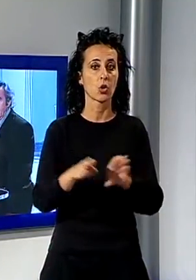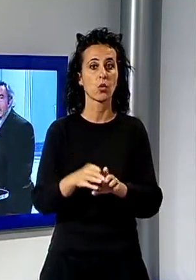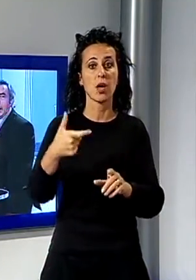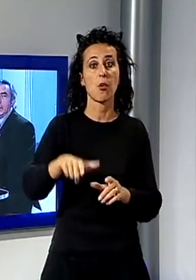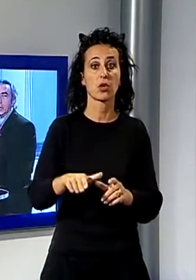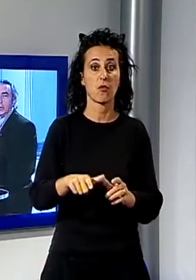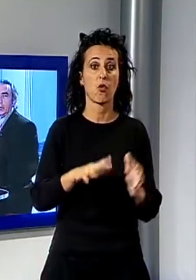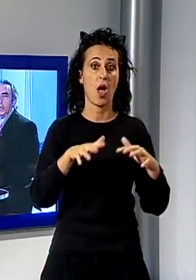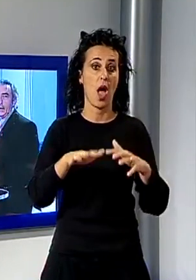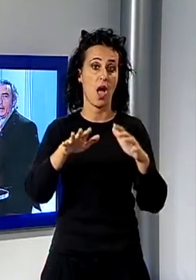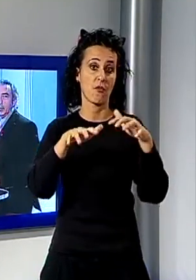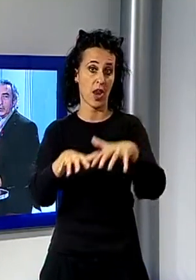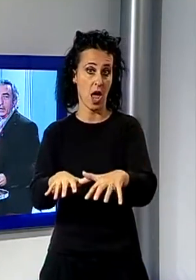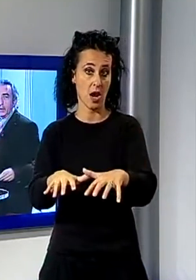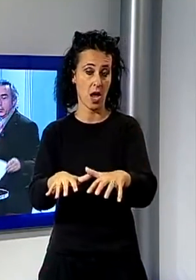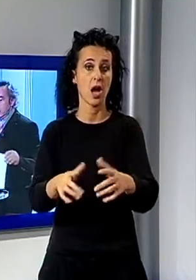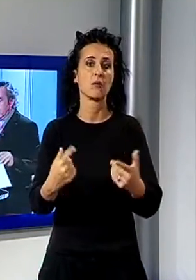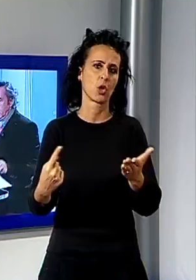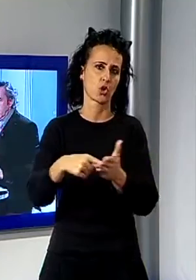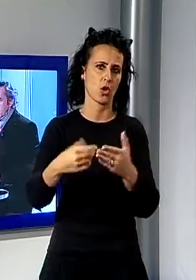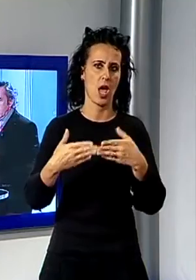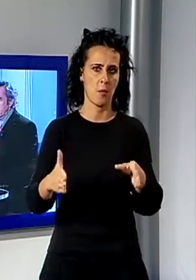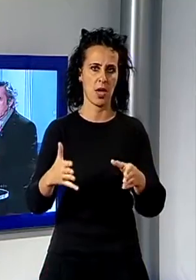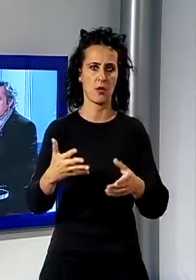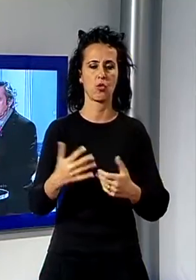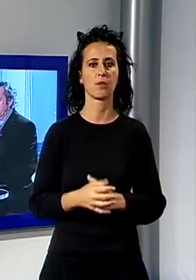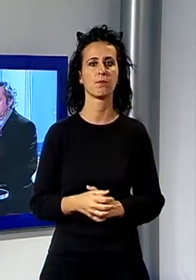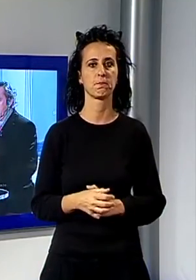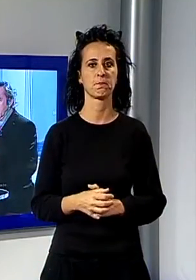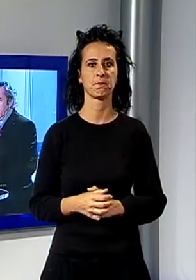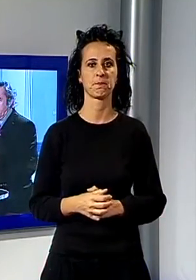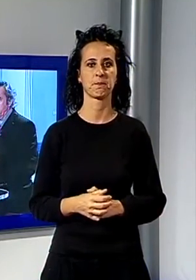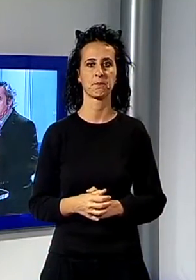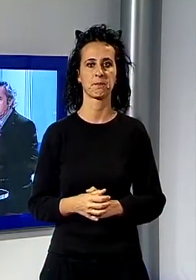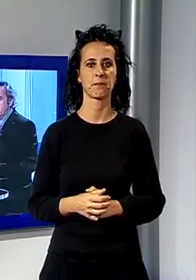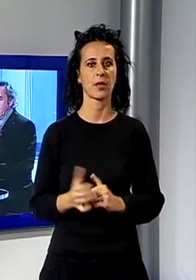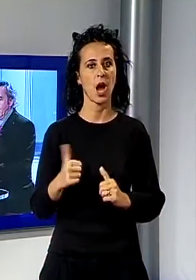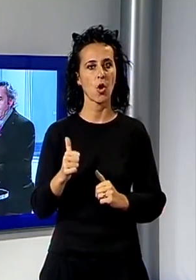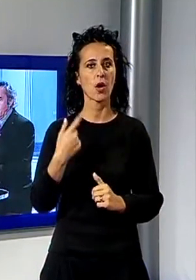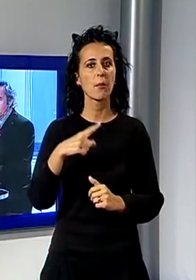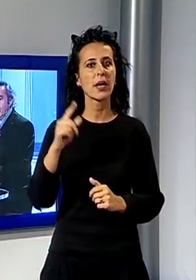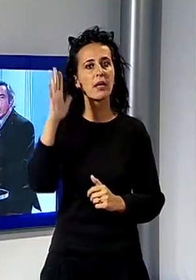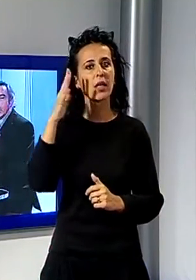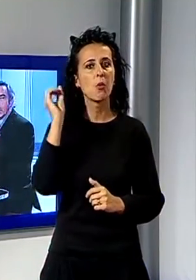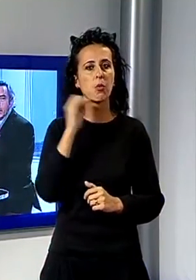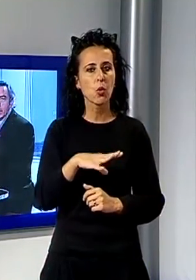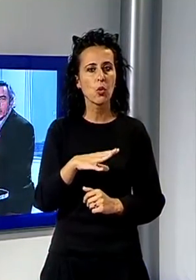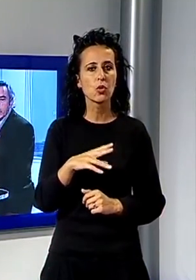a causa di una frana provocata appunto anche in questo caso dal maltempo. E a proposito di maltempo, sentiamo cosa affermano, cosa